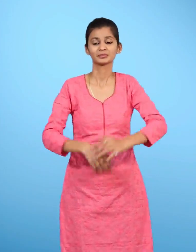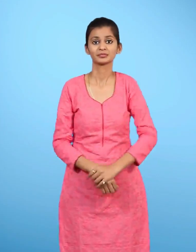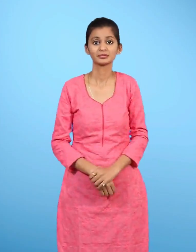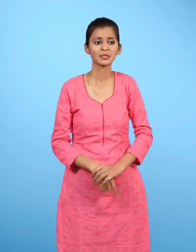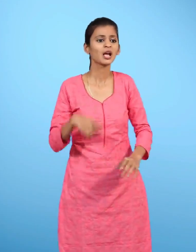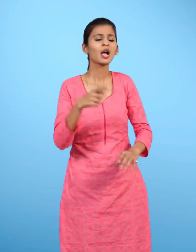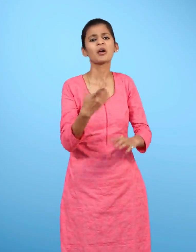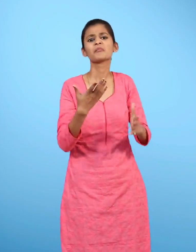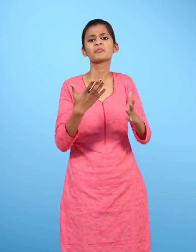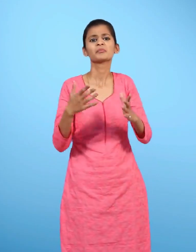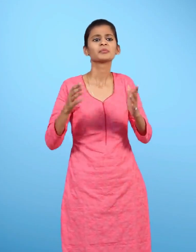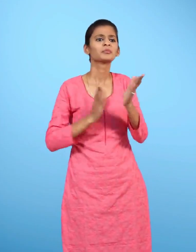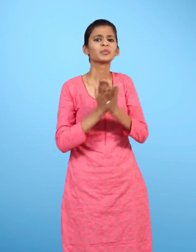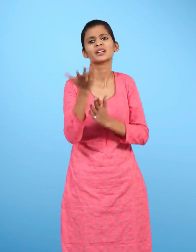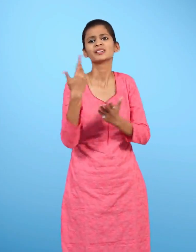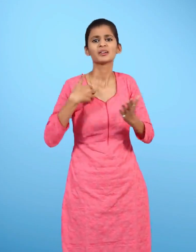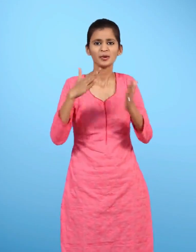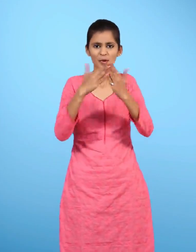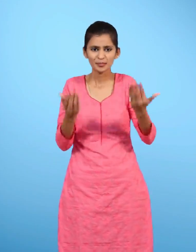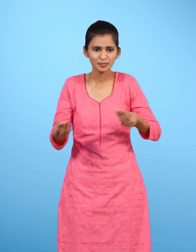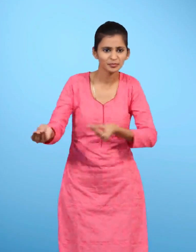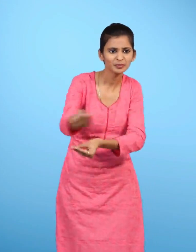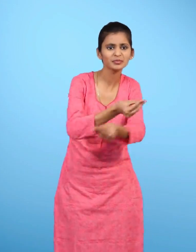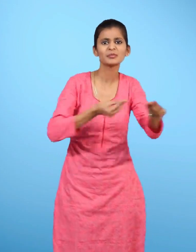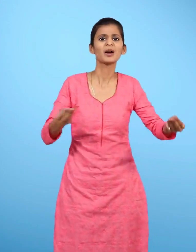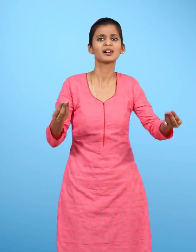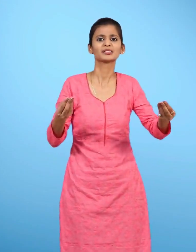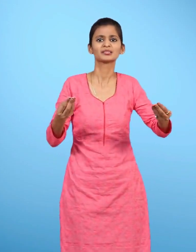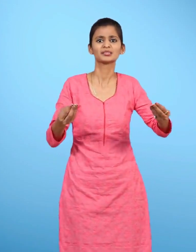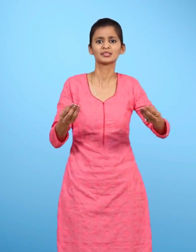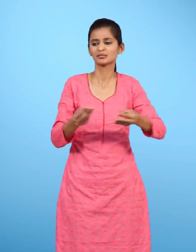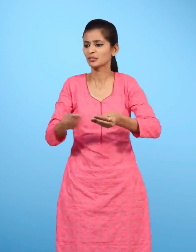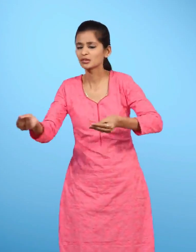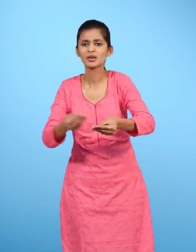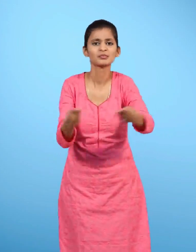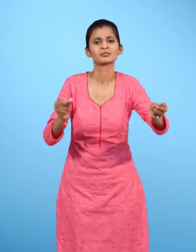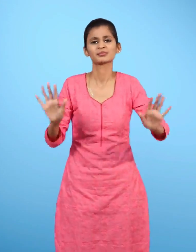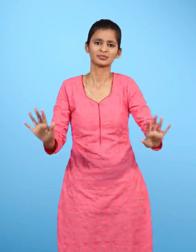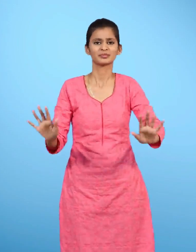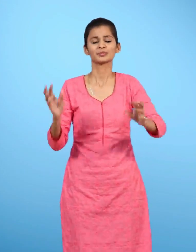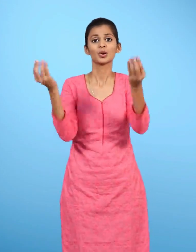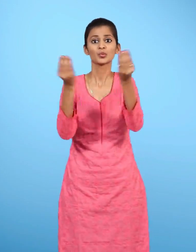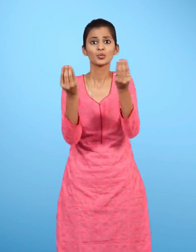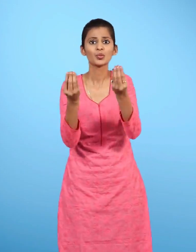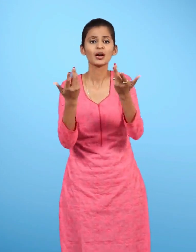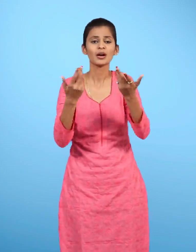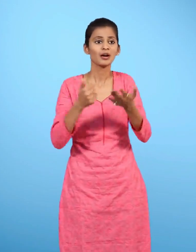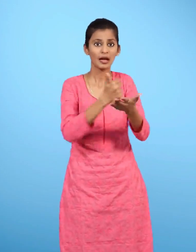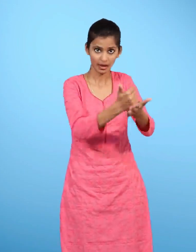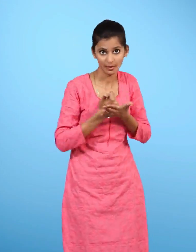ये अधिकतर हमारे घरों में और हमारे आसपास रहते हैं इन में से कुछ